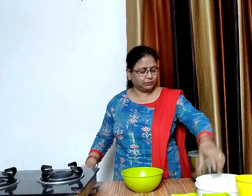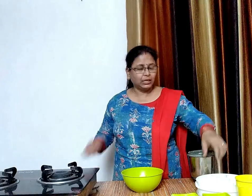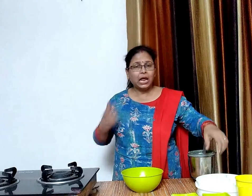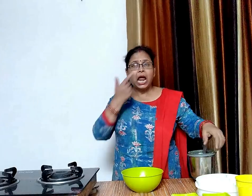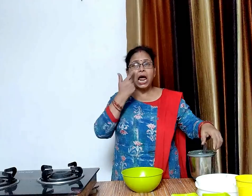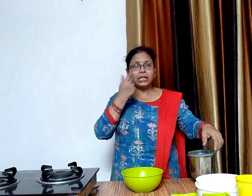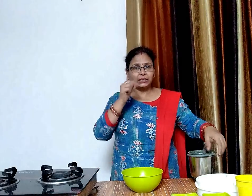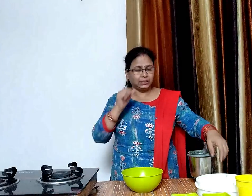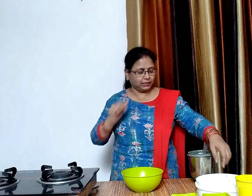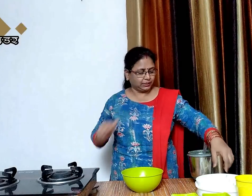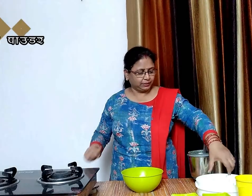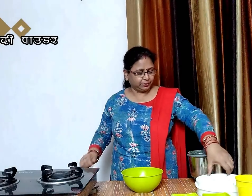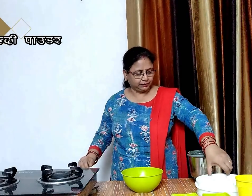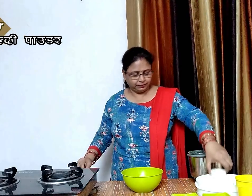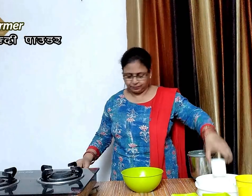आदा चमच हल्दी पाउडर